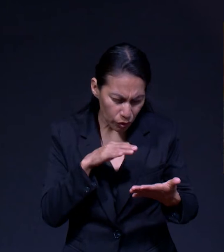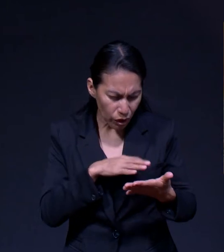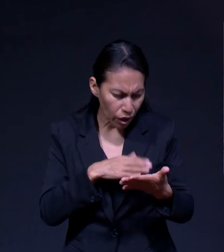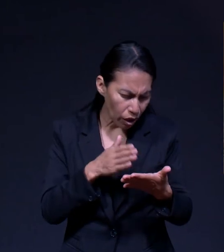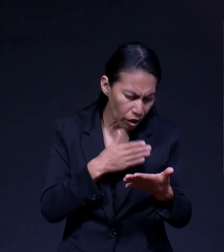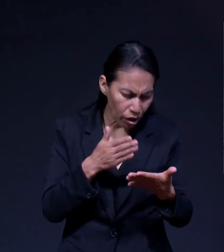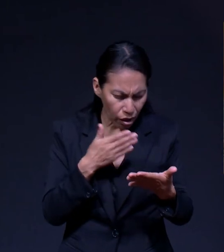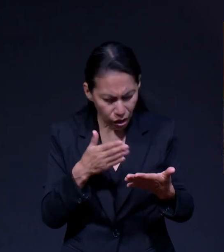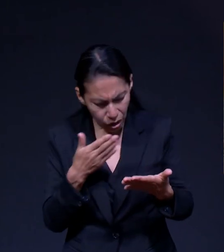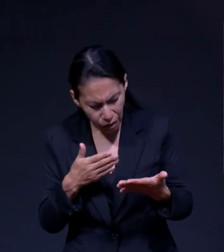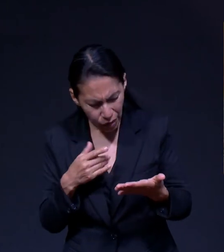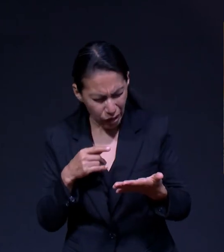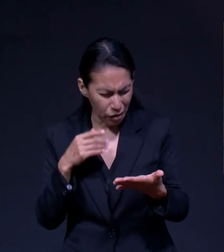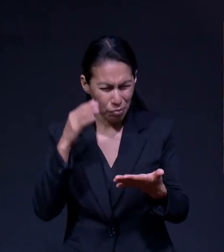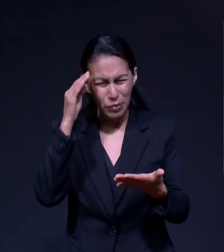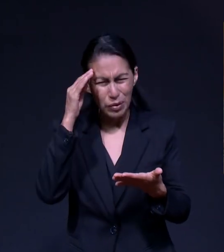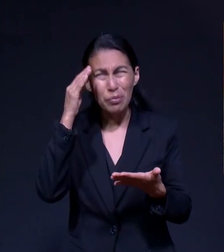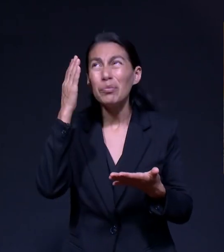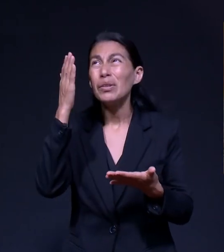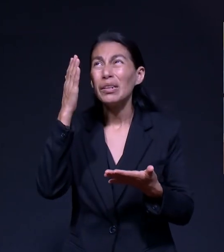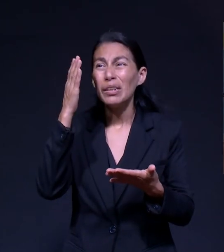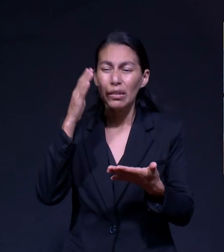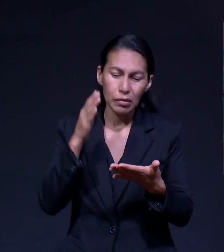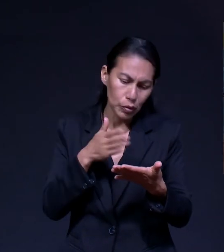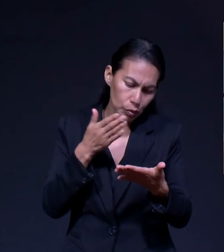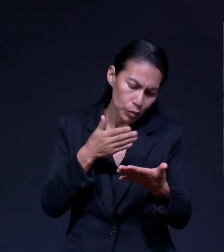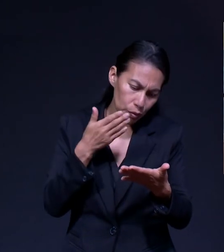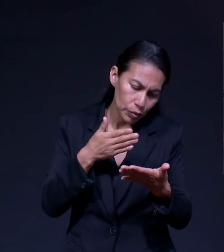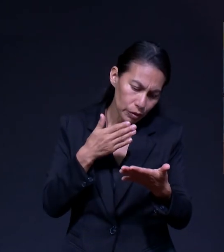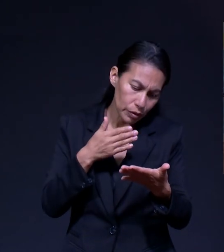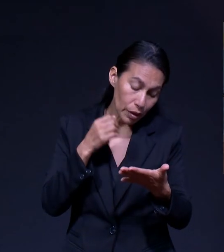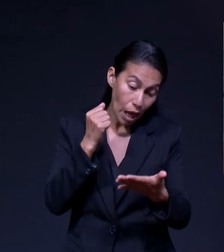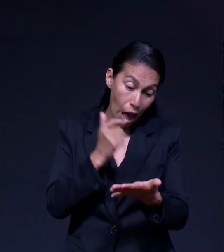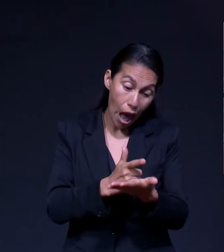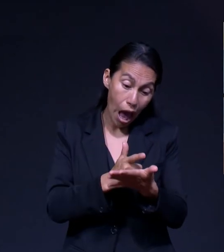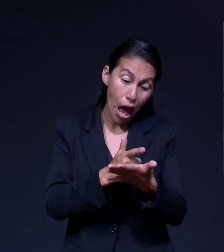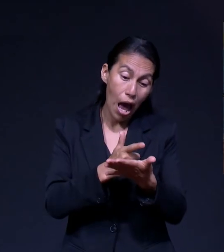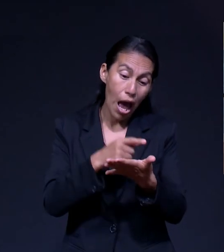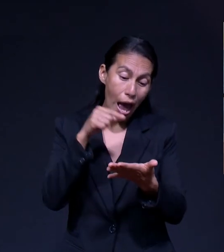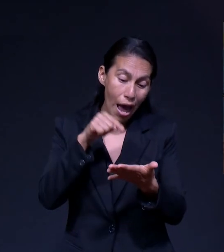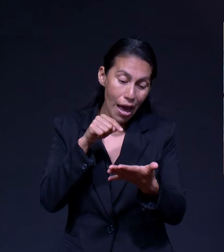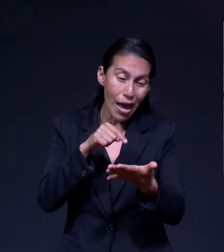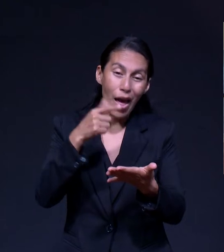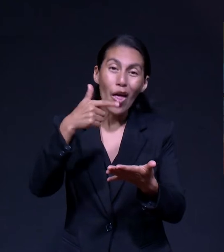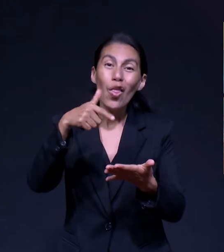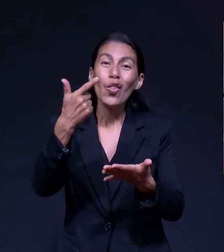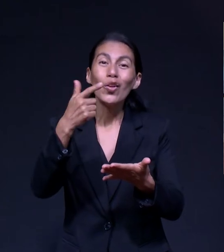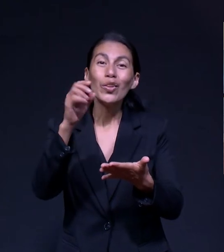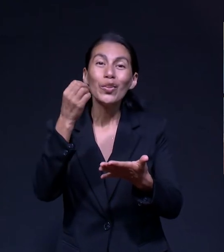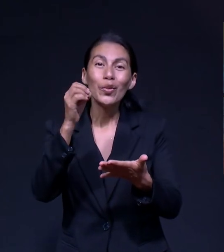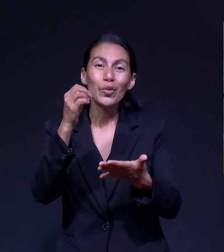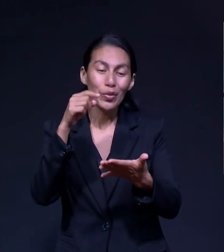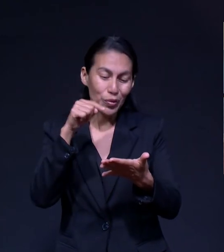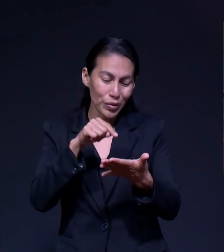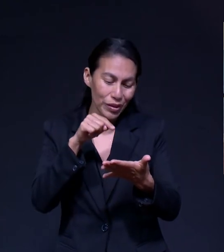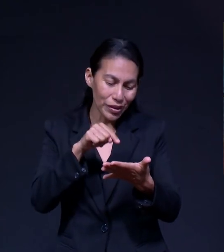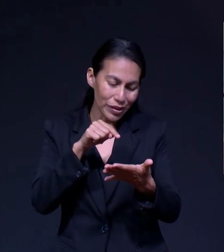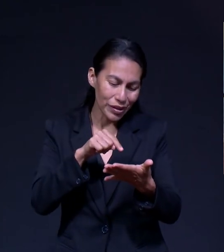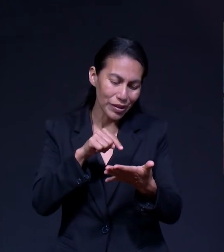Para Vivir Fui Específica Y Encontré Que El 12 De Octubre En Ese Momento Que Estaba Buscando Esos Registros